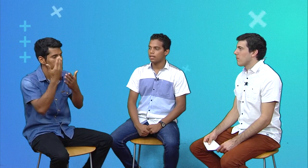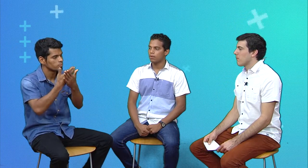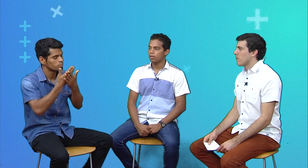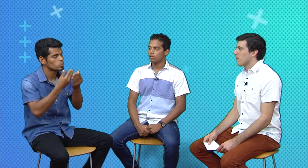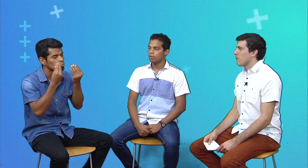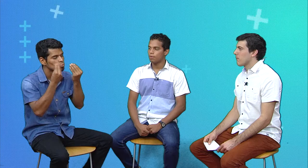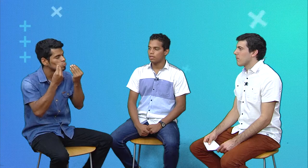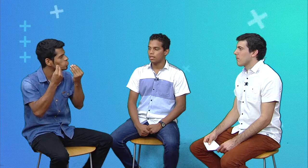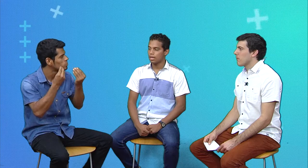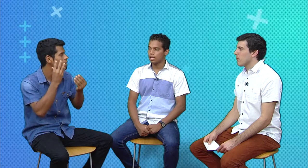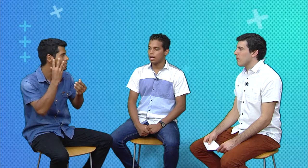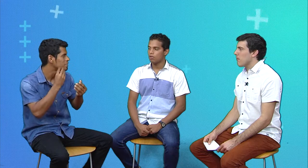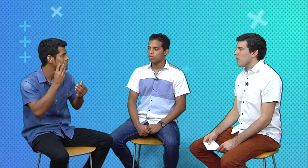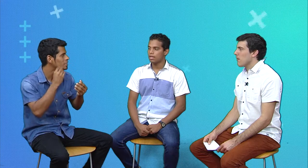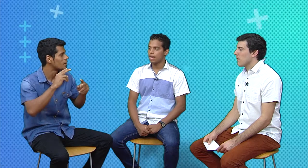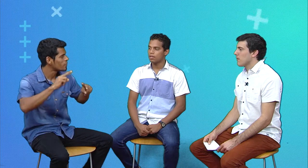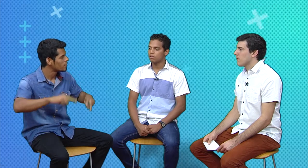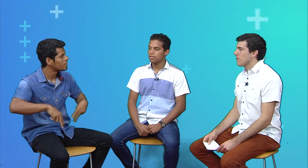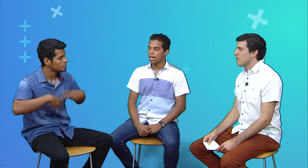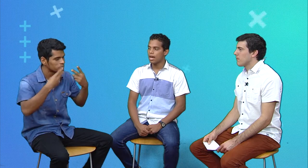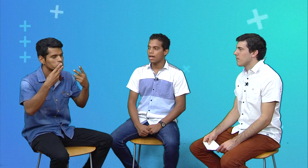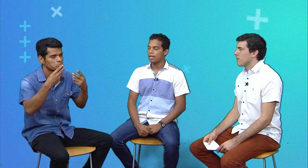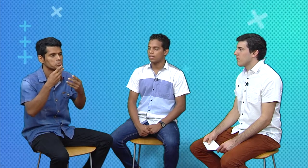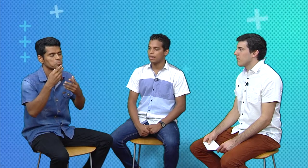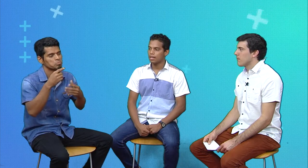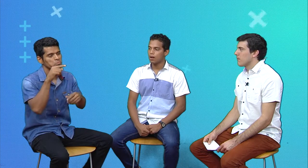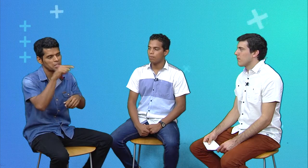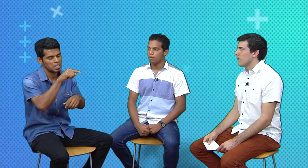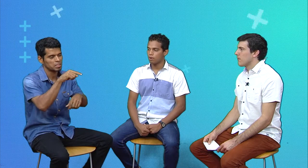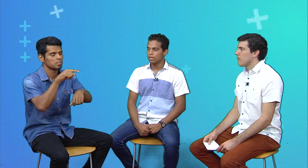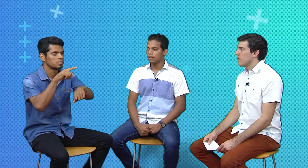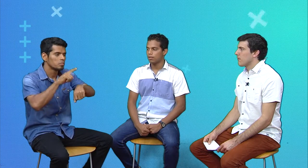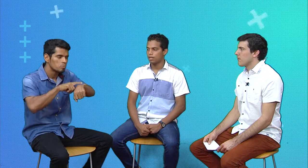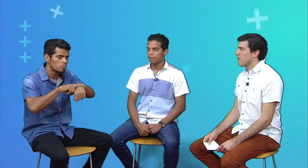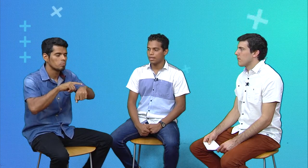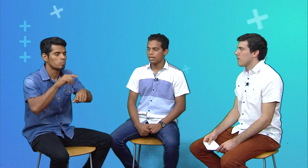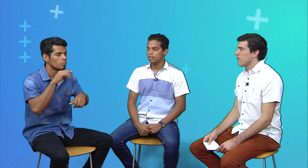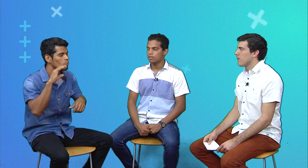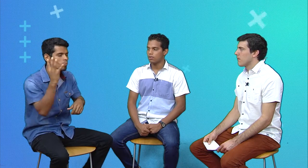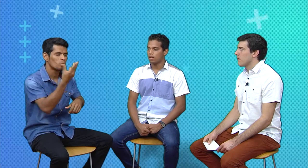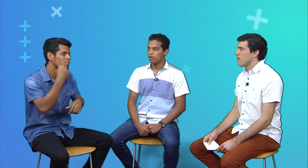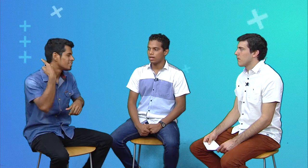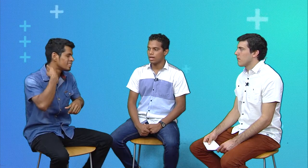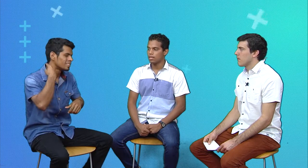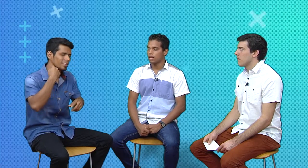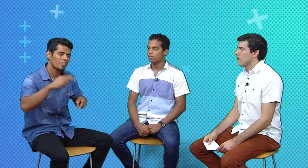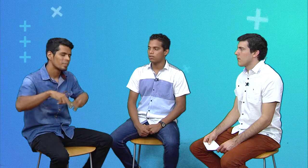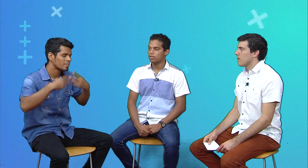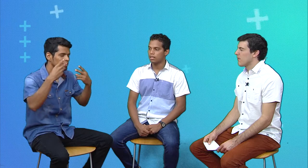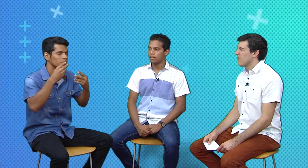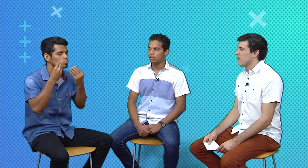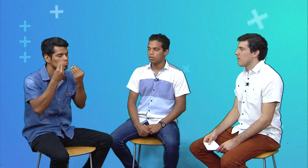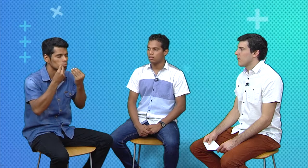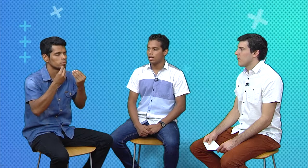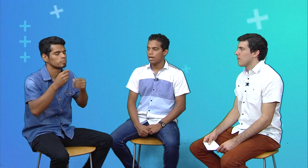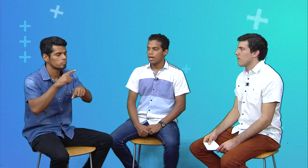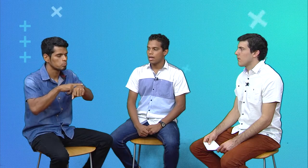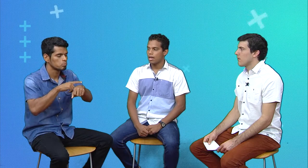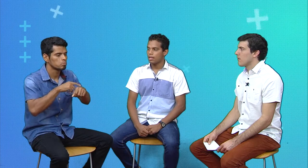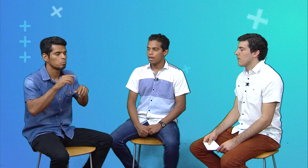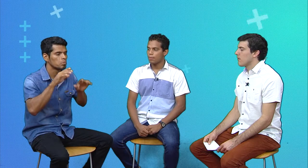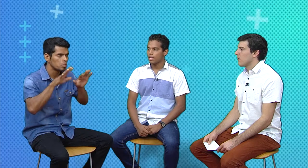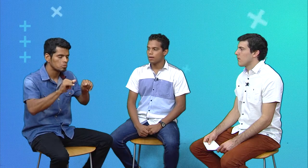Anteriormente, cuando yo tenía 11 años, ya tenía un poco tanto de experiencia sobre lo que es el conocer de Dios.